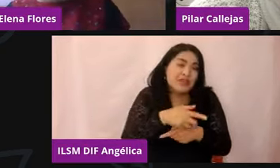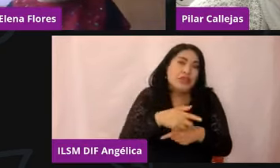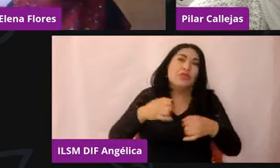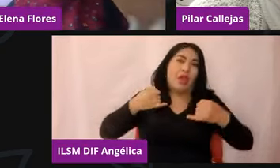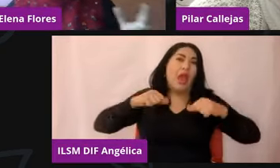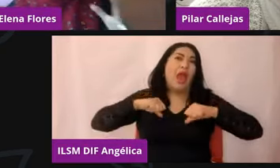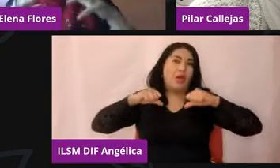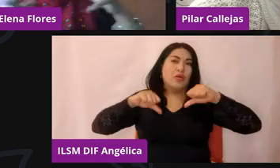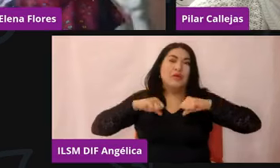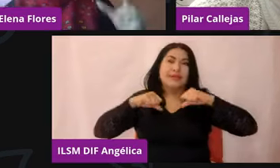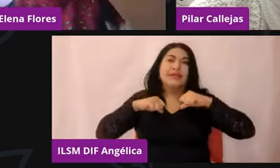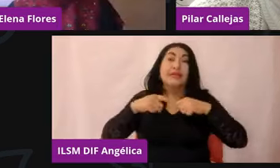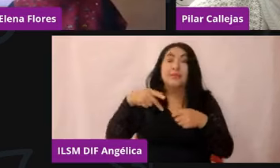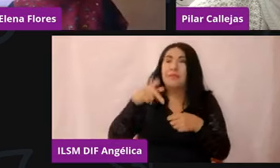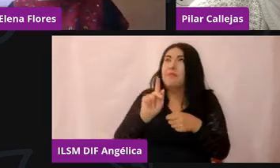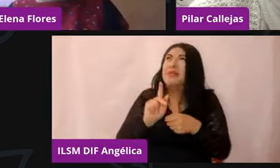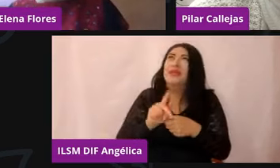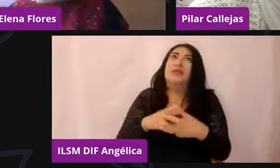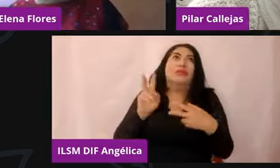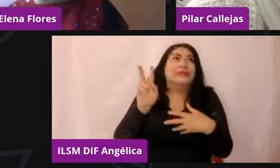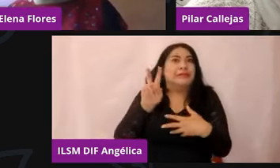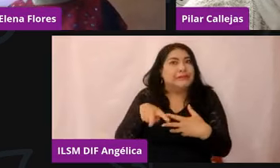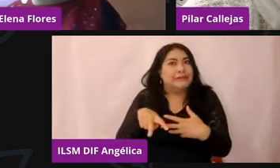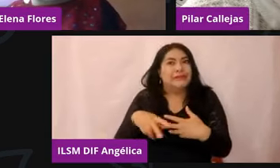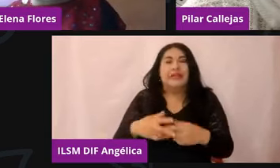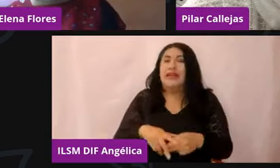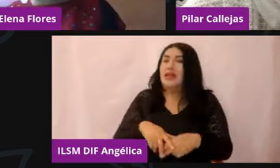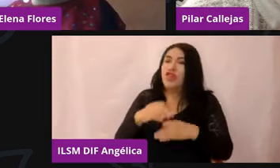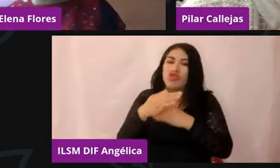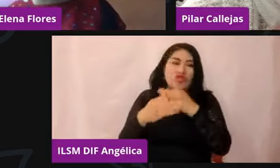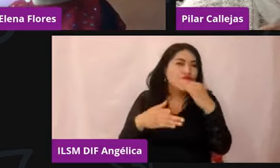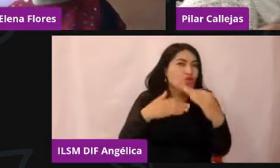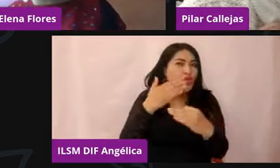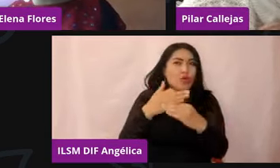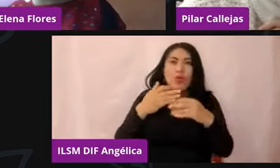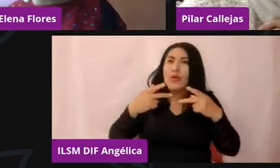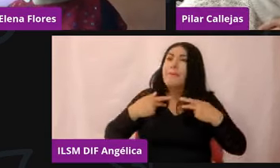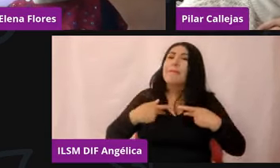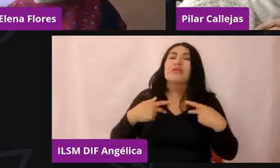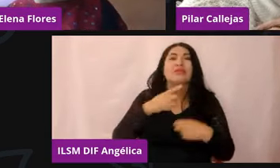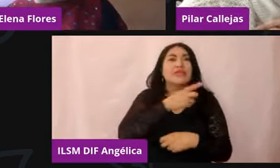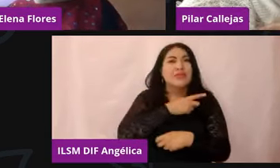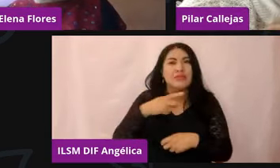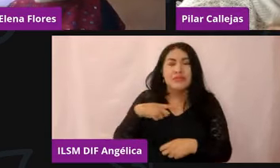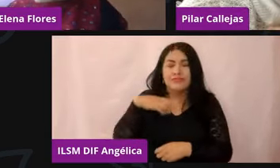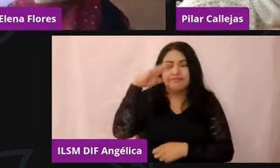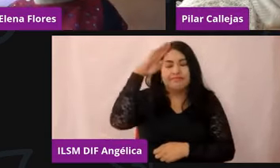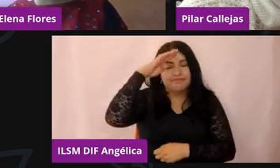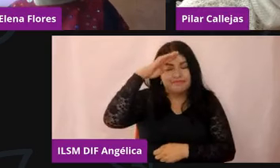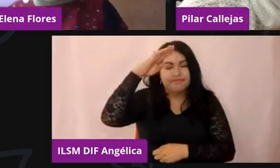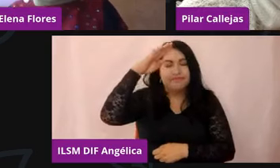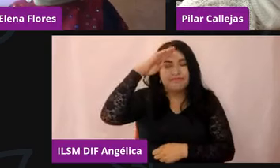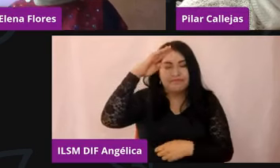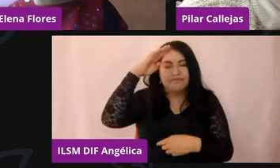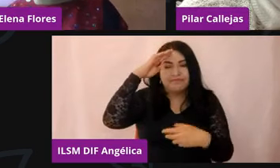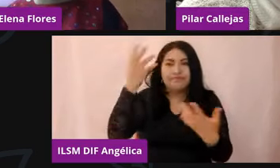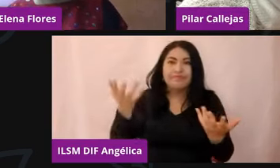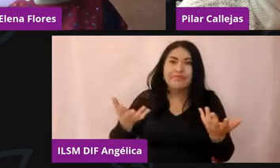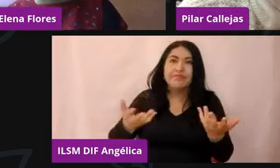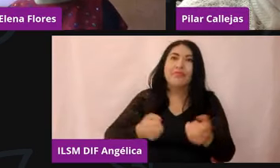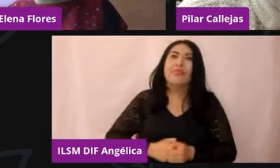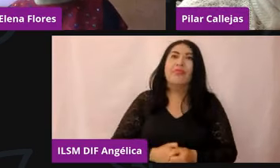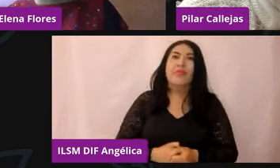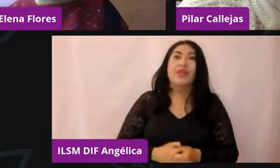adolescentes, pero sin duda alguna nos invita a todas y a todos a un proceso reflexivo. ¿Qué efectos emocionales